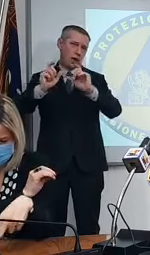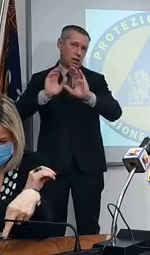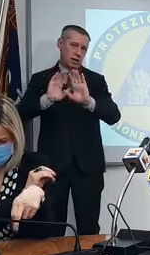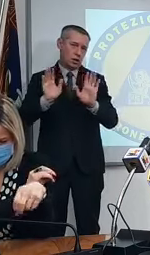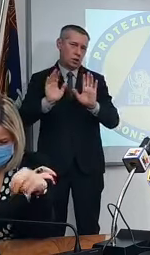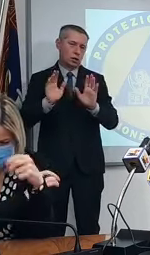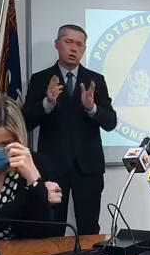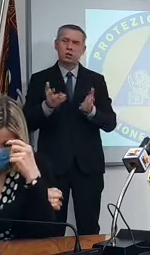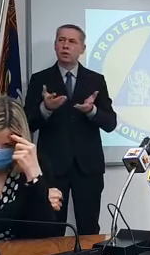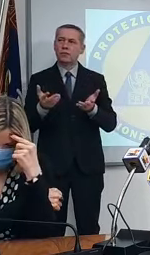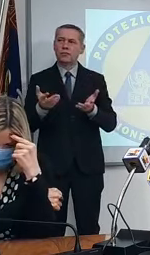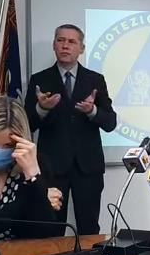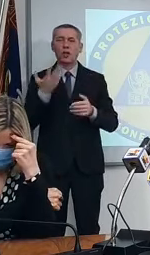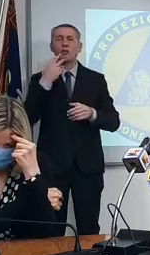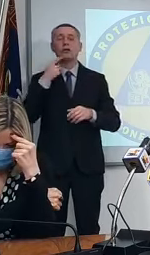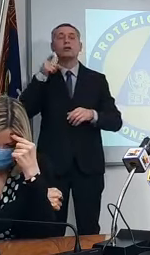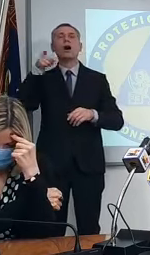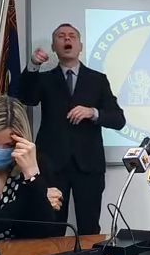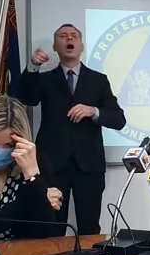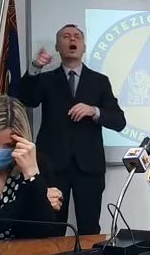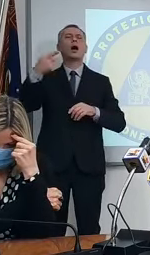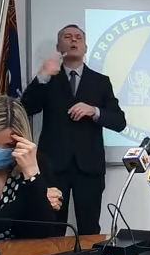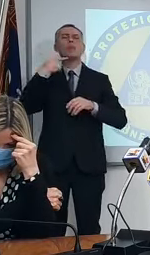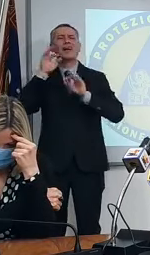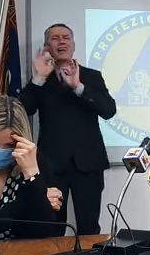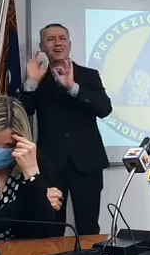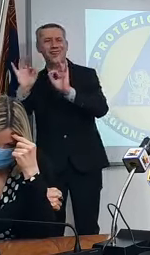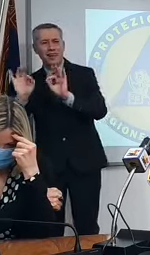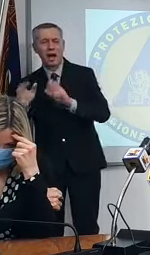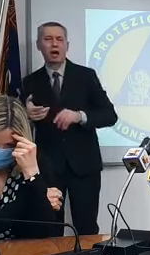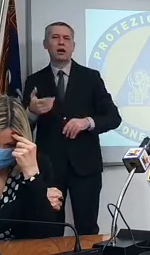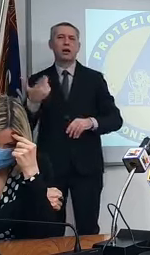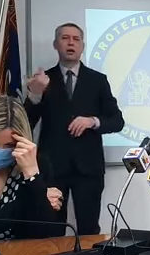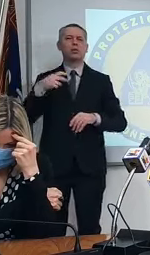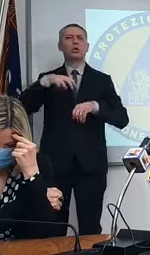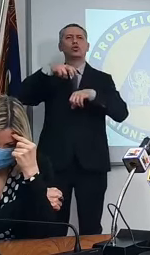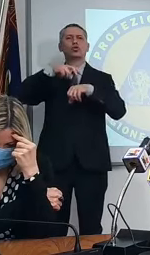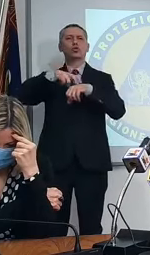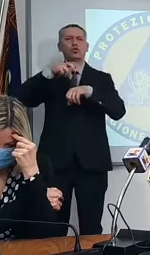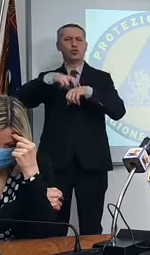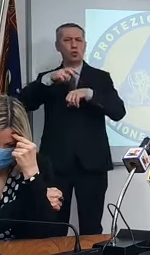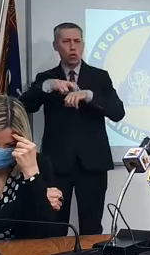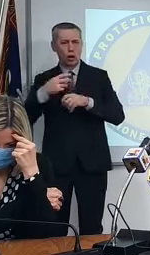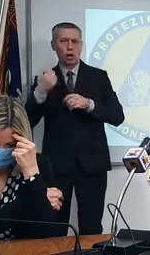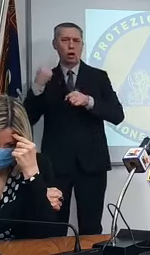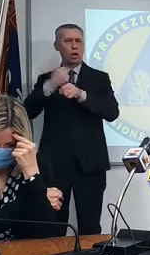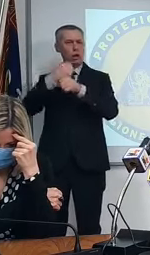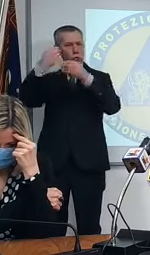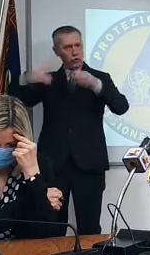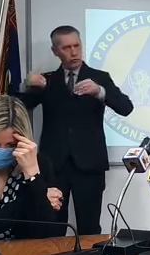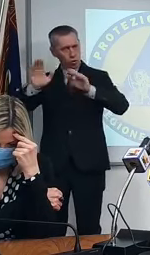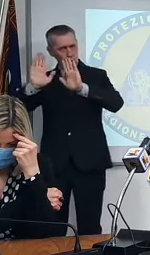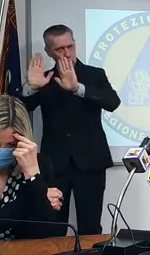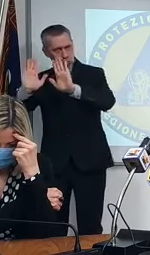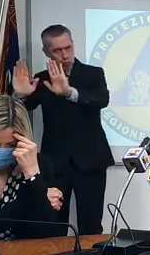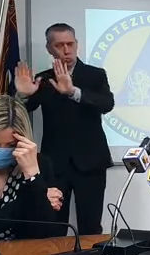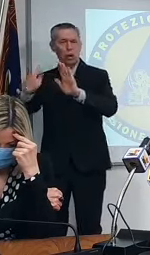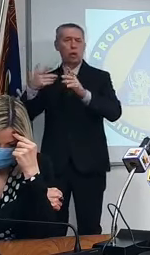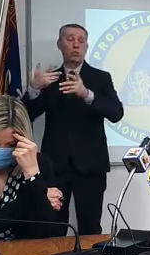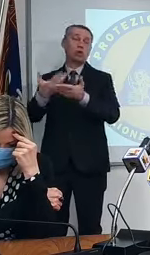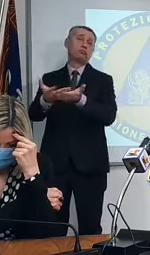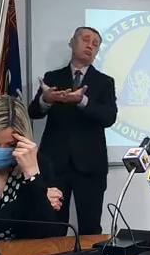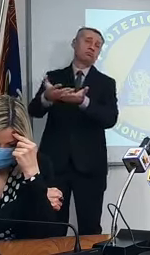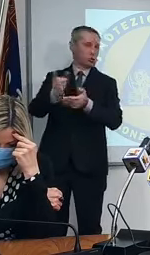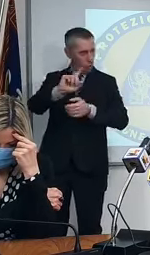come si può dire mettere in discussione il fatto che la professione del medico è cruciale nella nostra società ma non può fare la